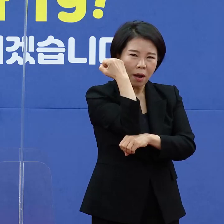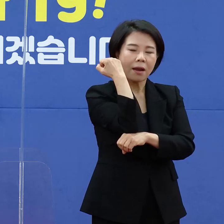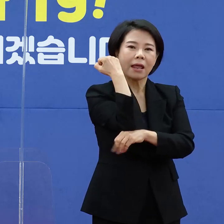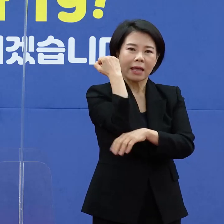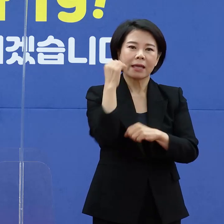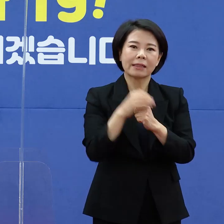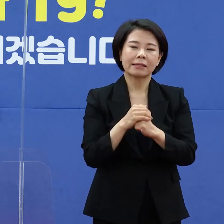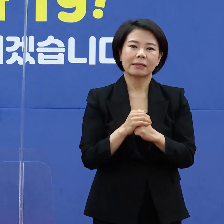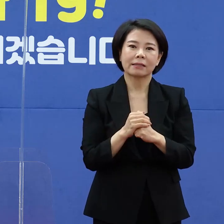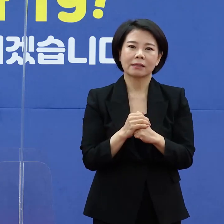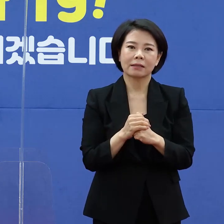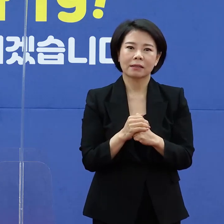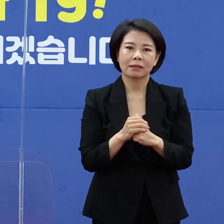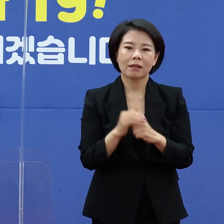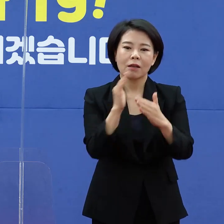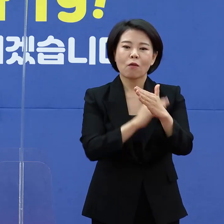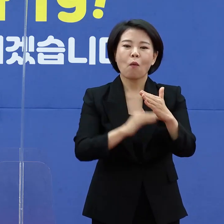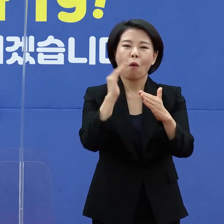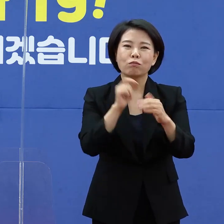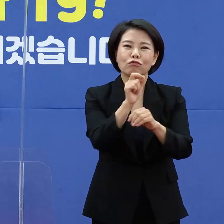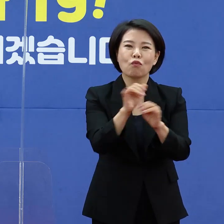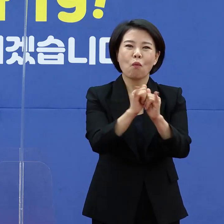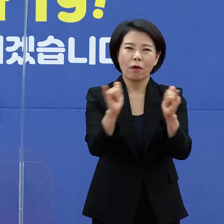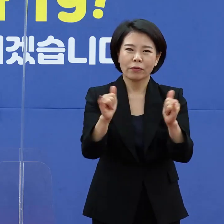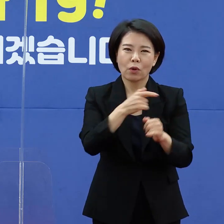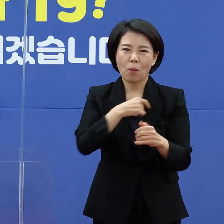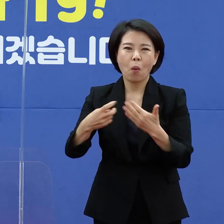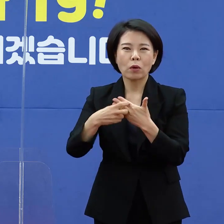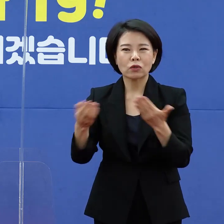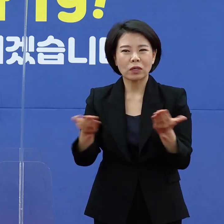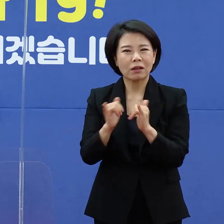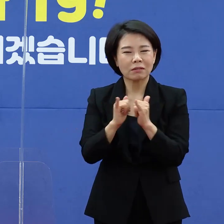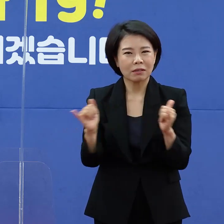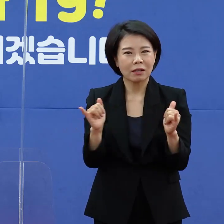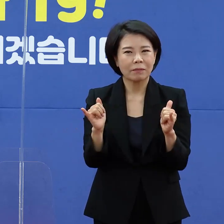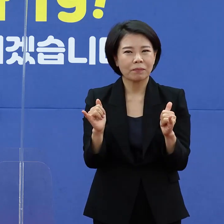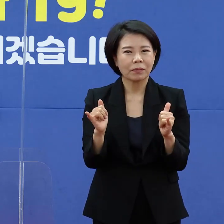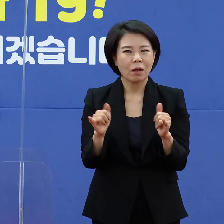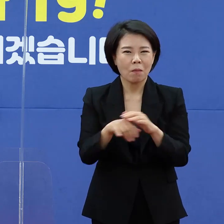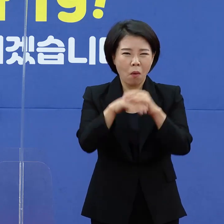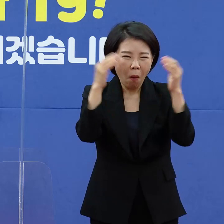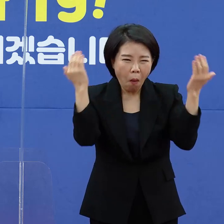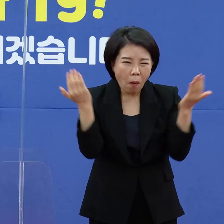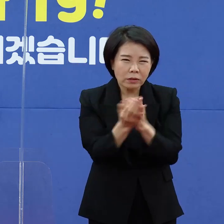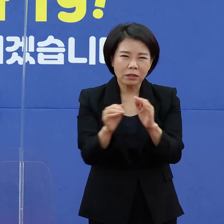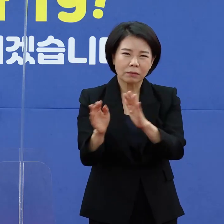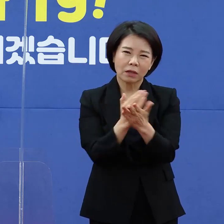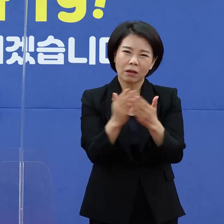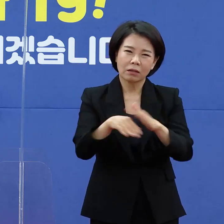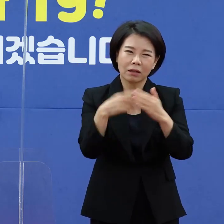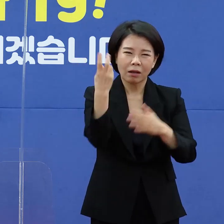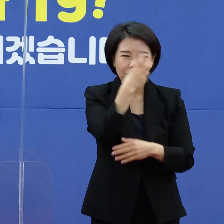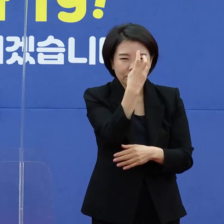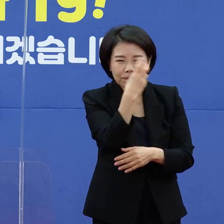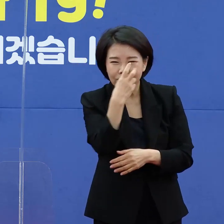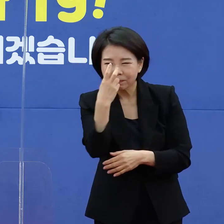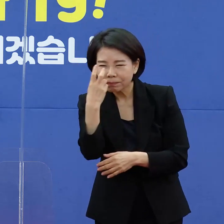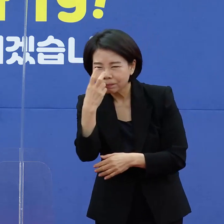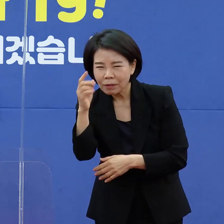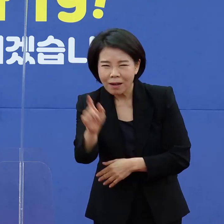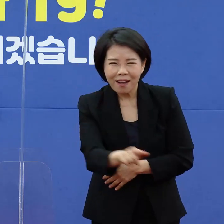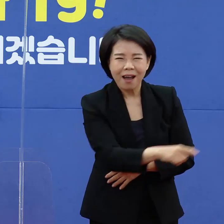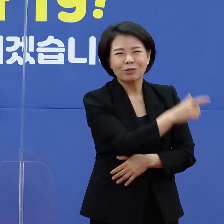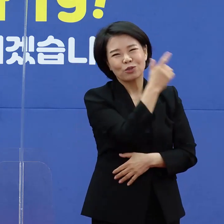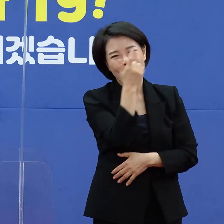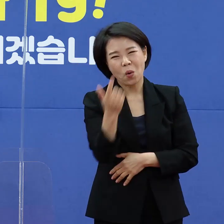공무원분들이나 보건소 인력들이 모든 분에게 그렇게 체크를 하면서 하루하루 했던